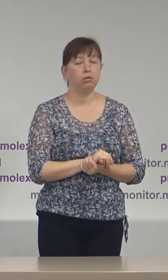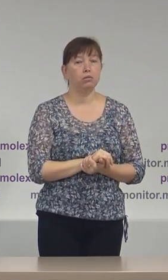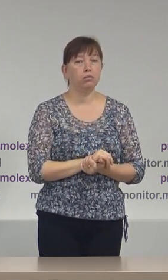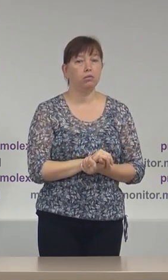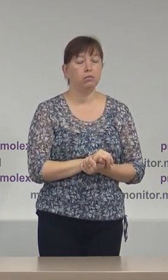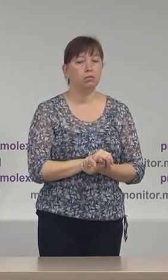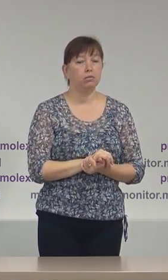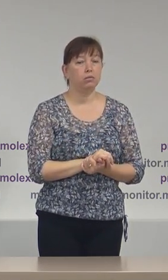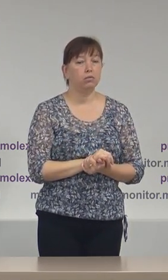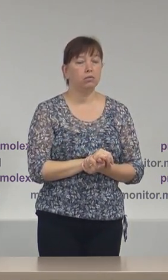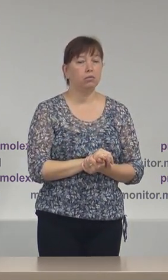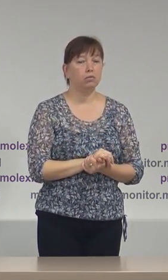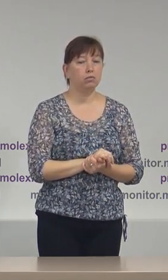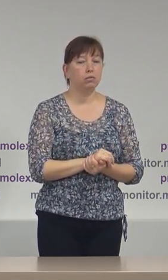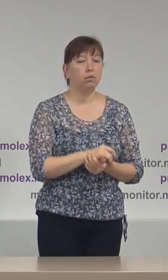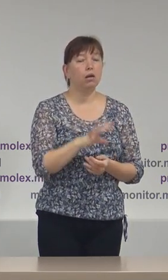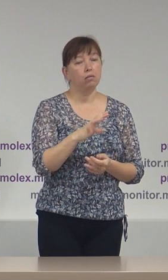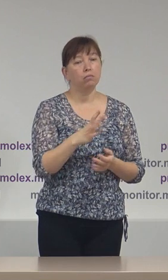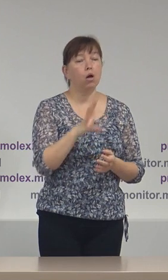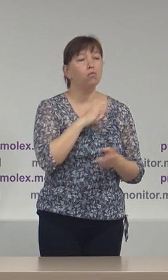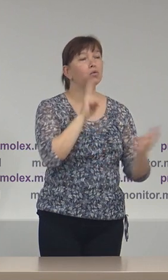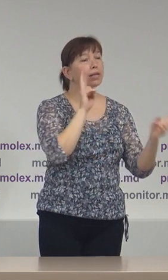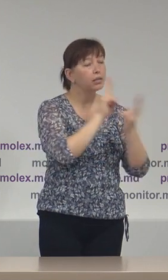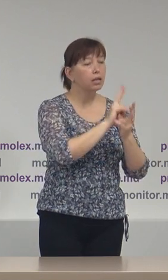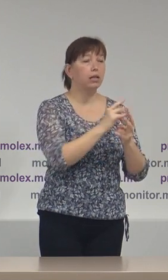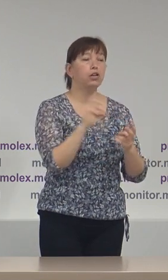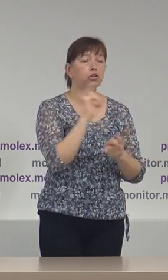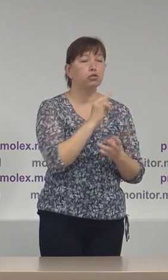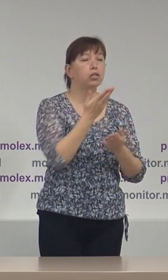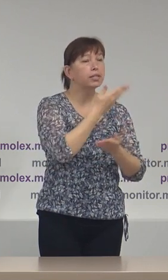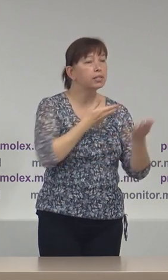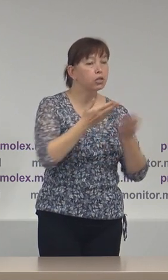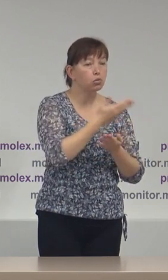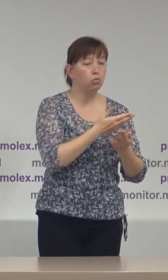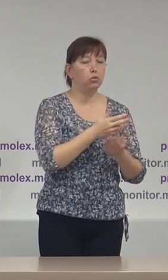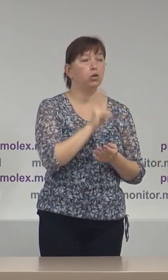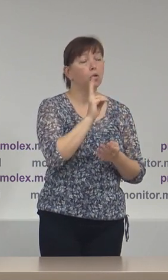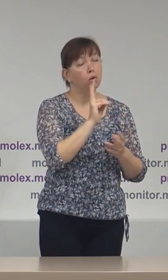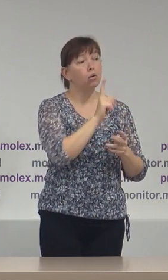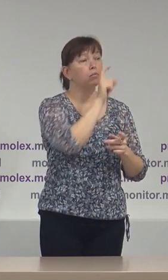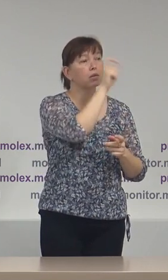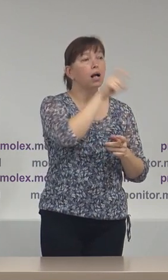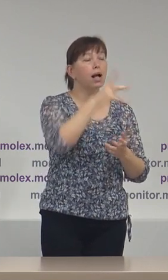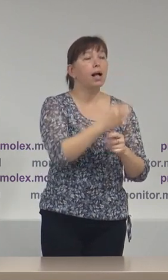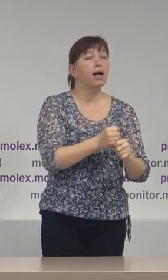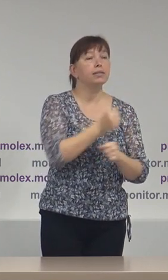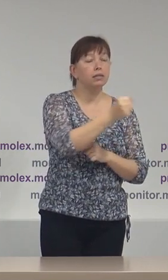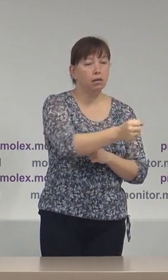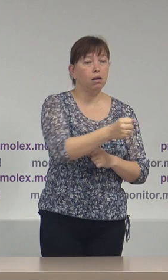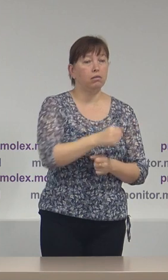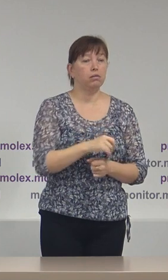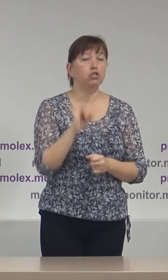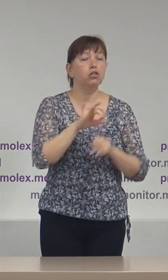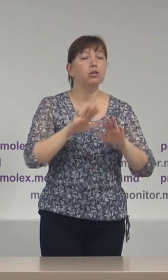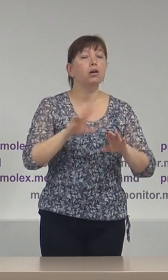cel mai probabil au avut întâlniri și discuții cu candidatul desemnat și alegătorii din